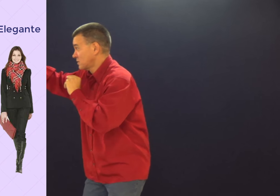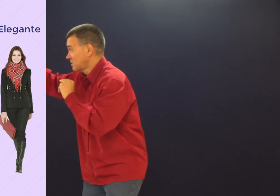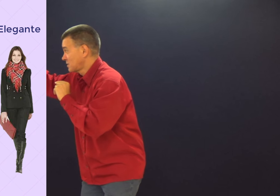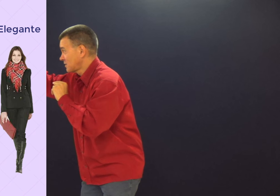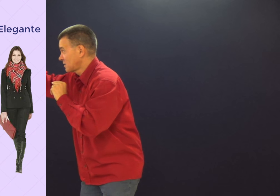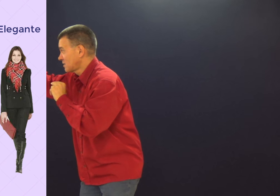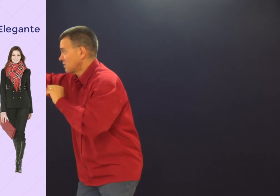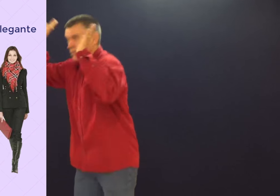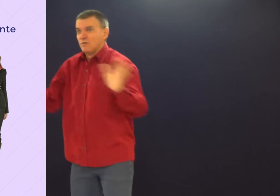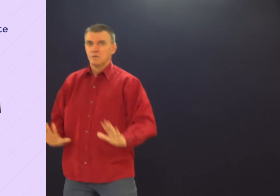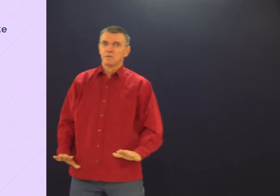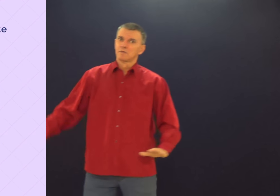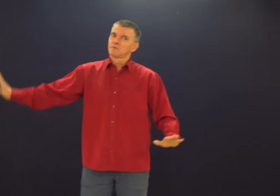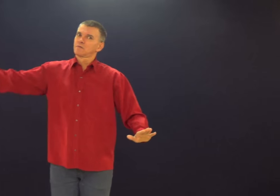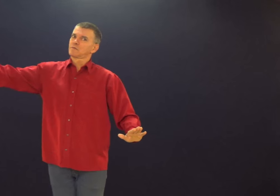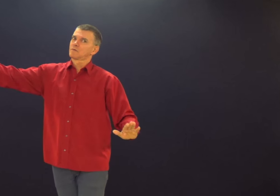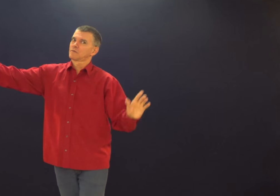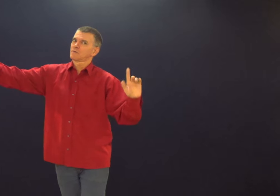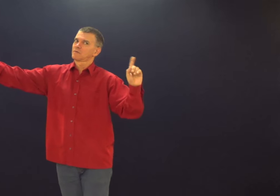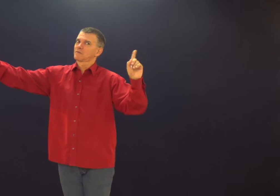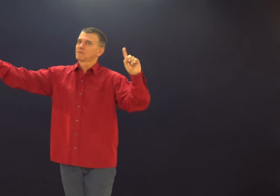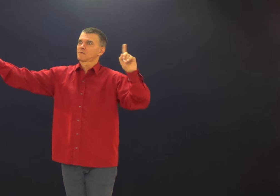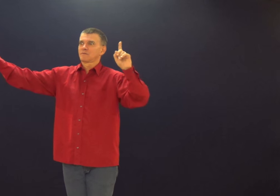Passa, passa, passa. Isso. Pronto.